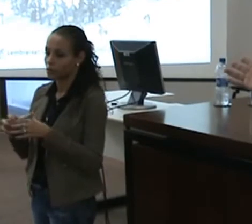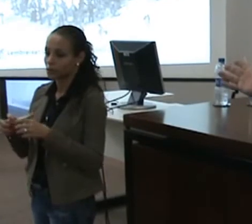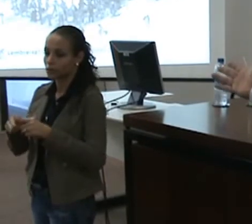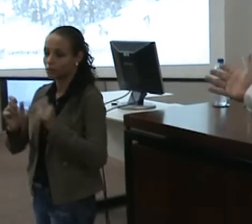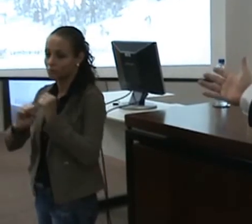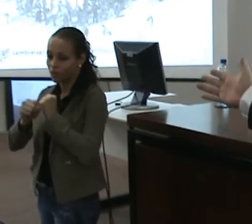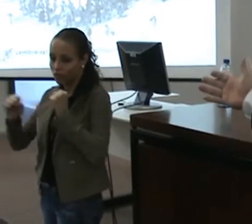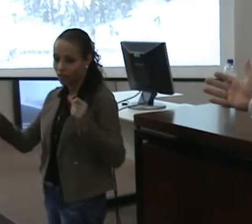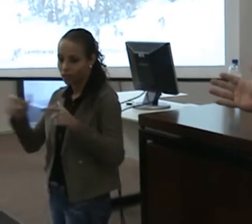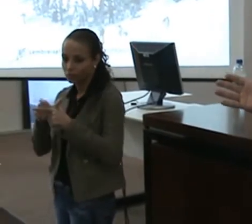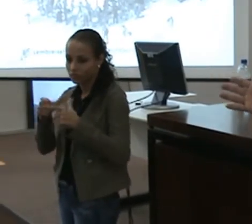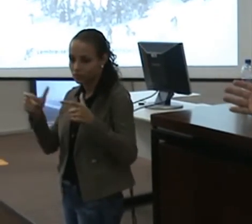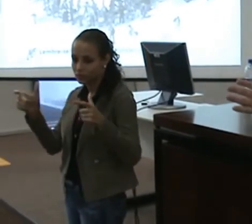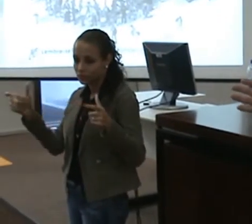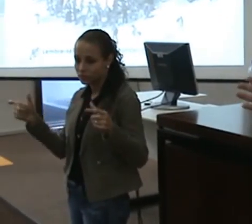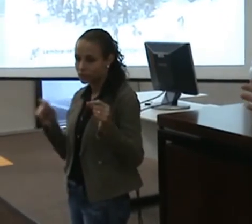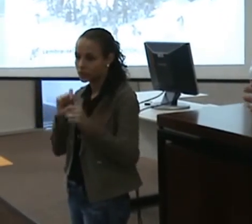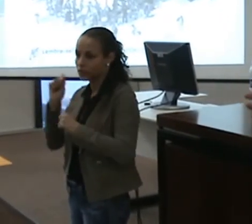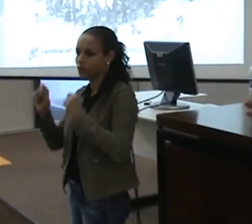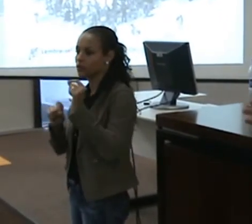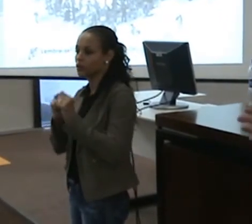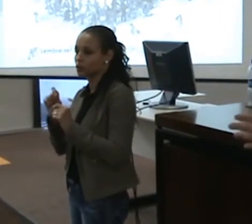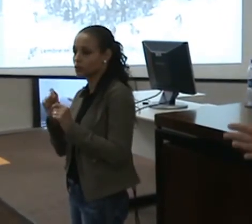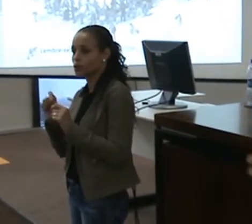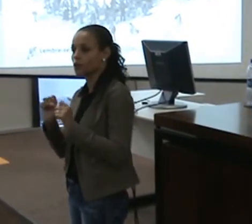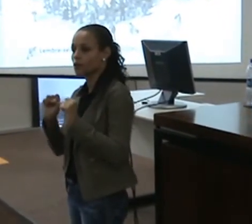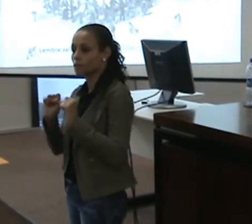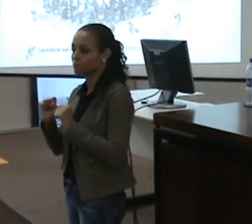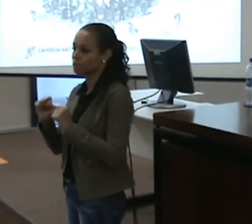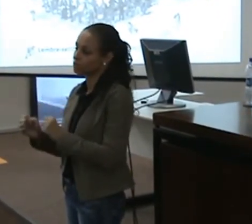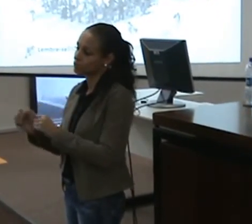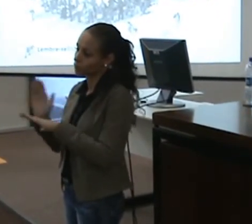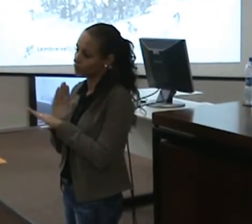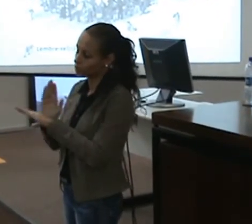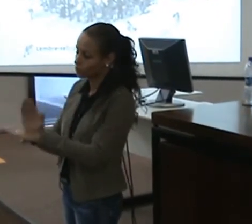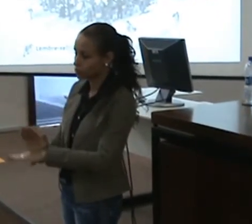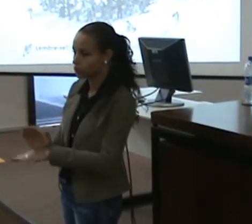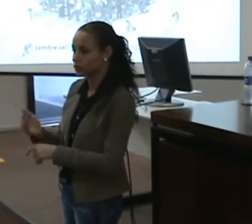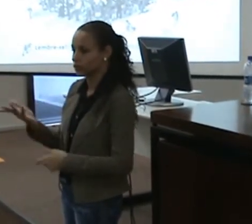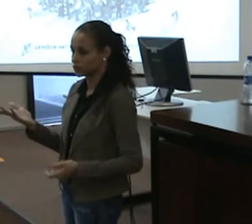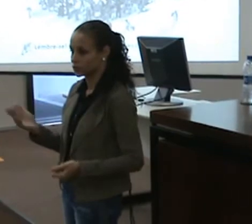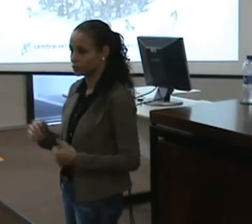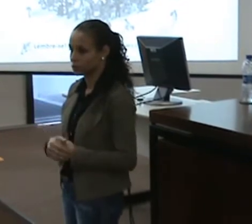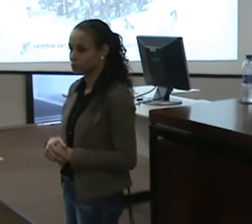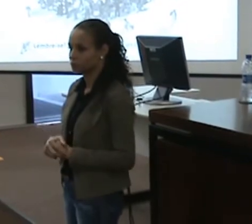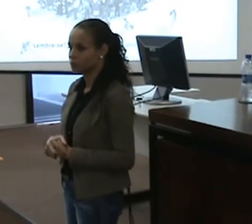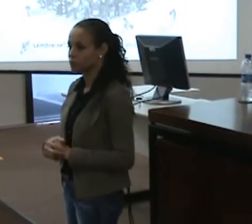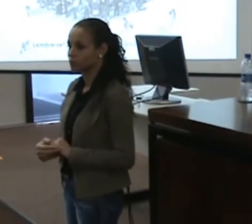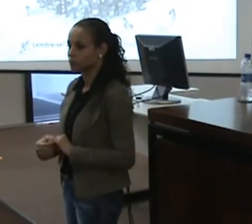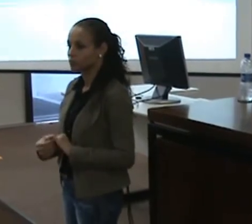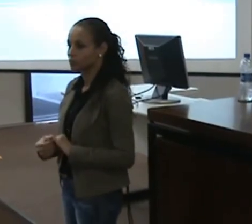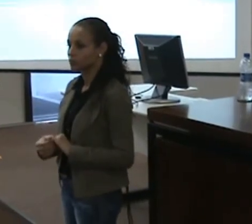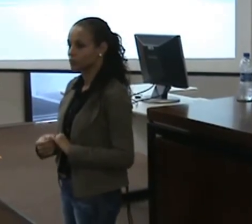gigantesco que a gente está deixando, né, ou a está acolhendo. Espero que estejamos acolhendo.